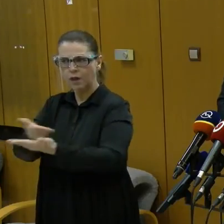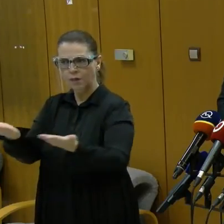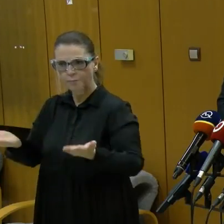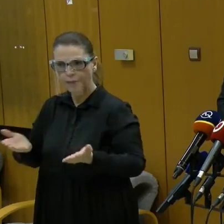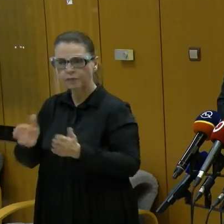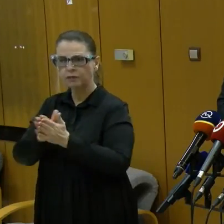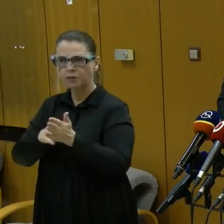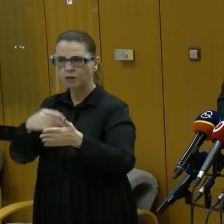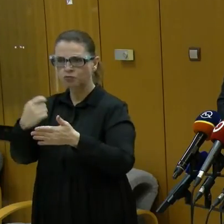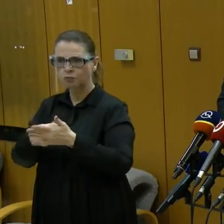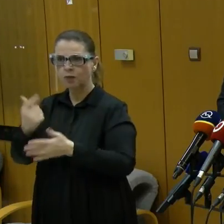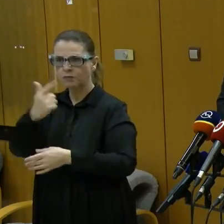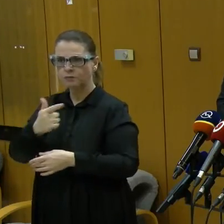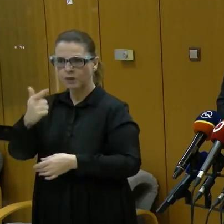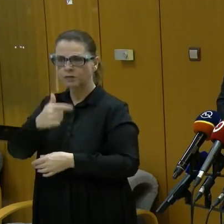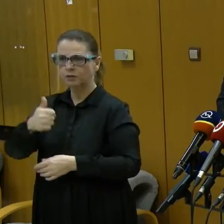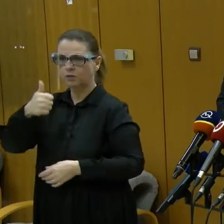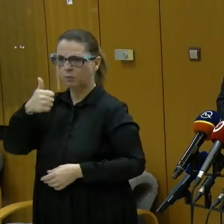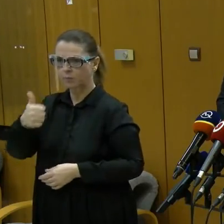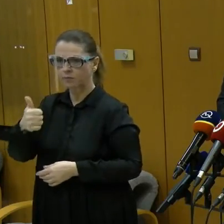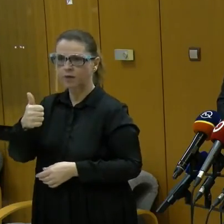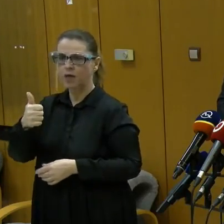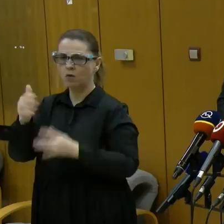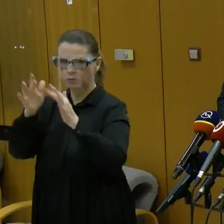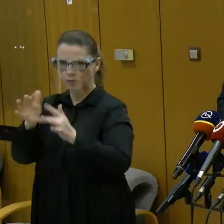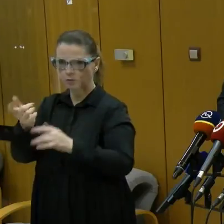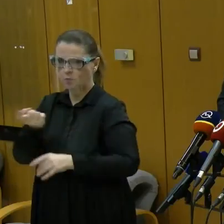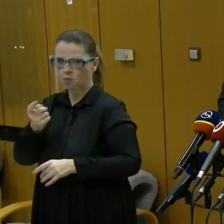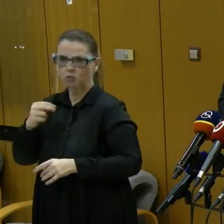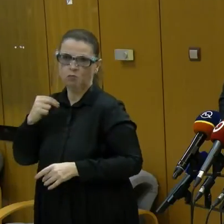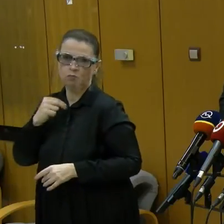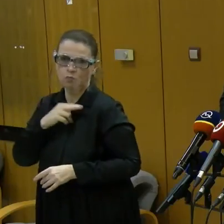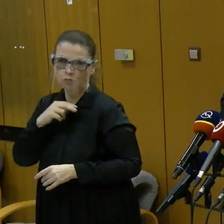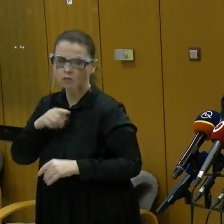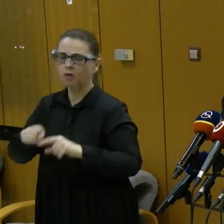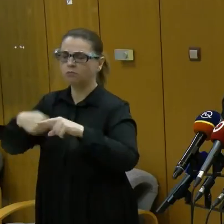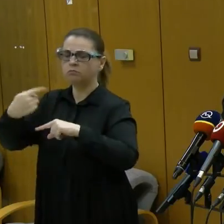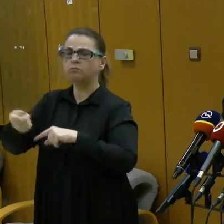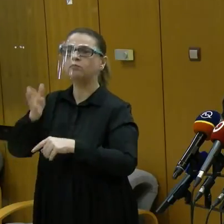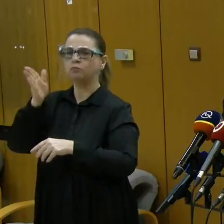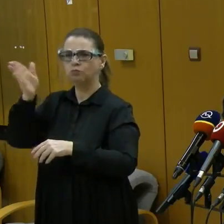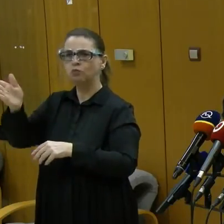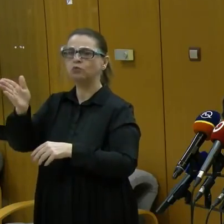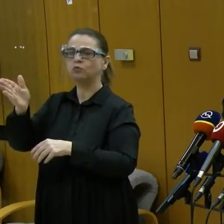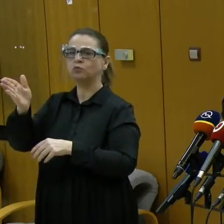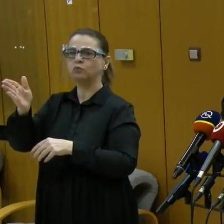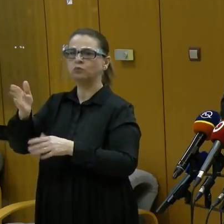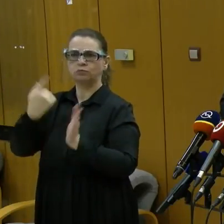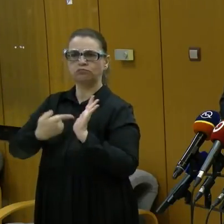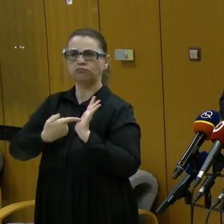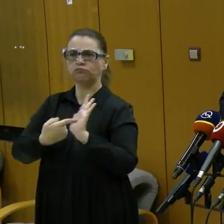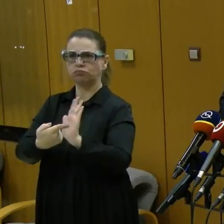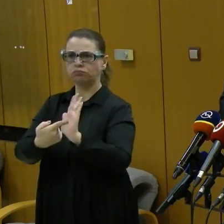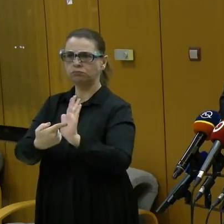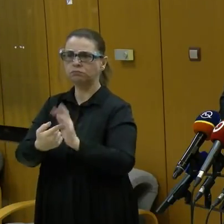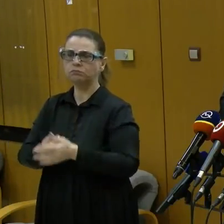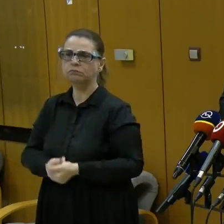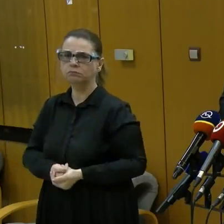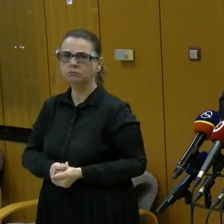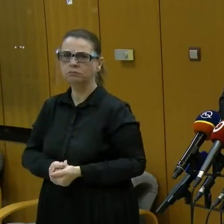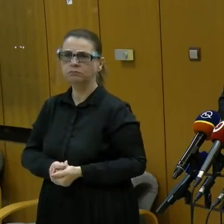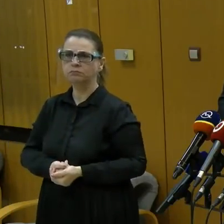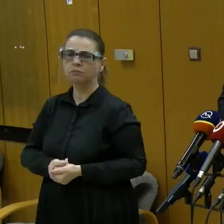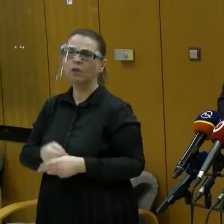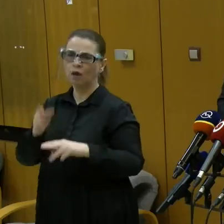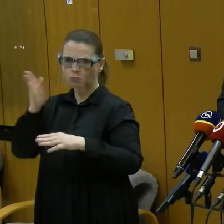začnú platiť od 21., teda od pondelku, budú potom aj následne zrealizovaní, teda budeme ich prezentovať a budú, bude